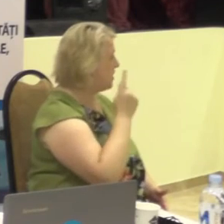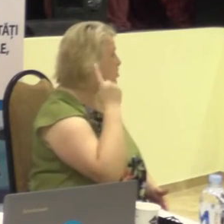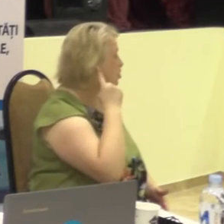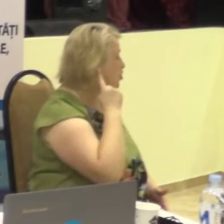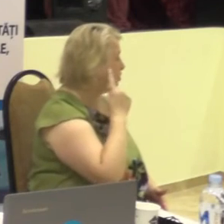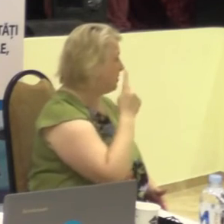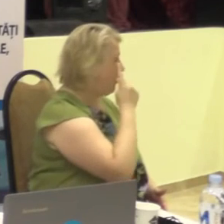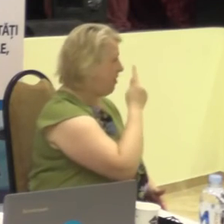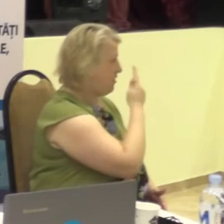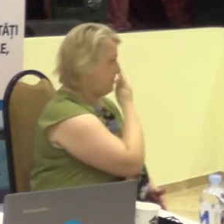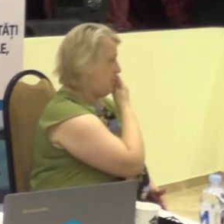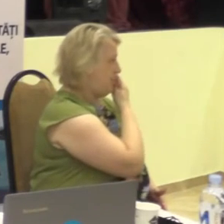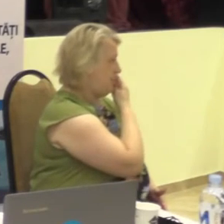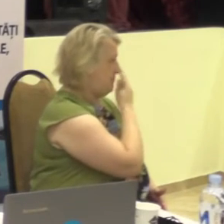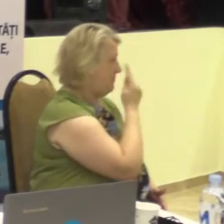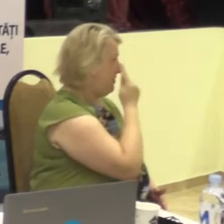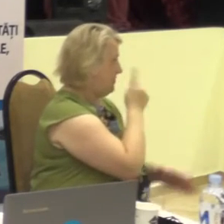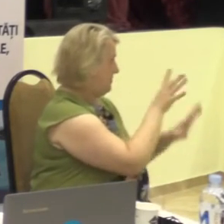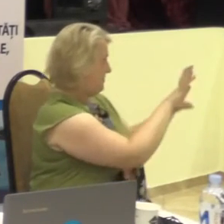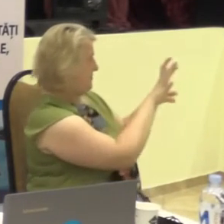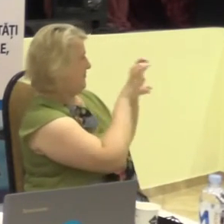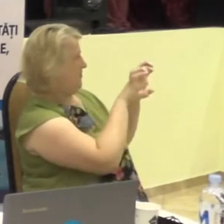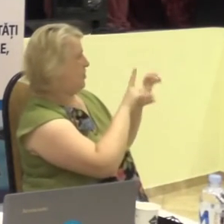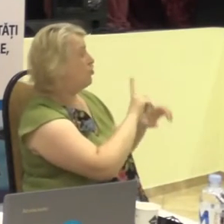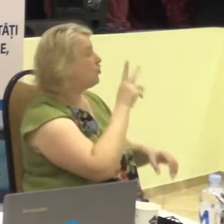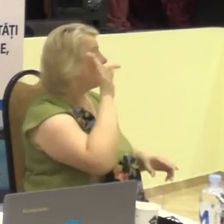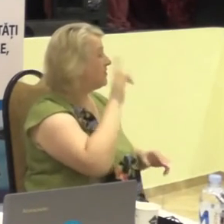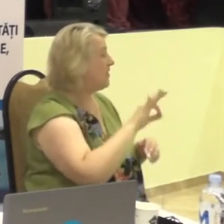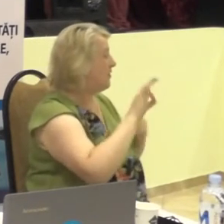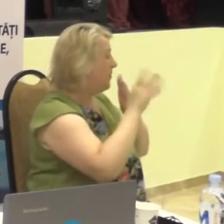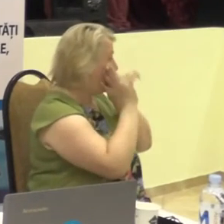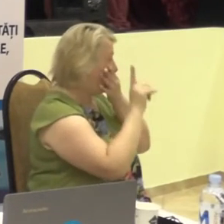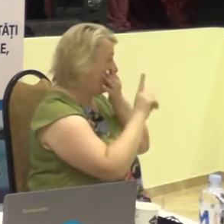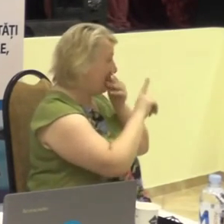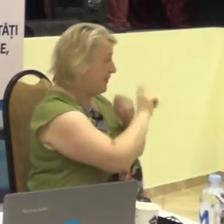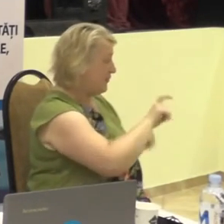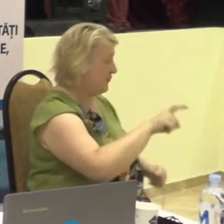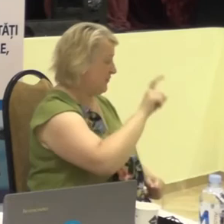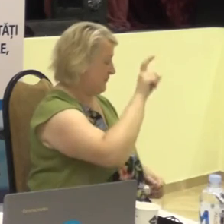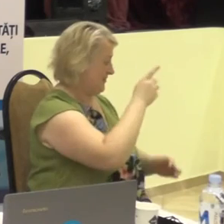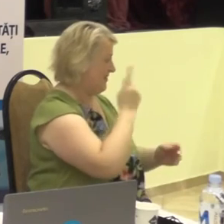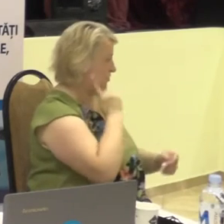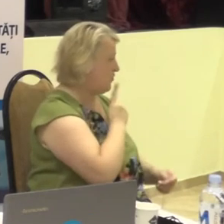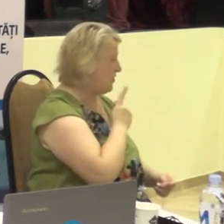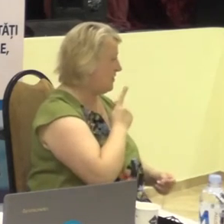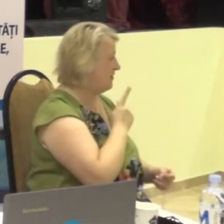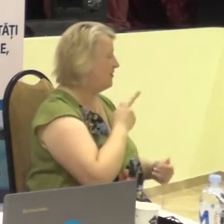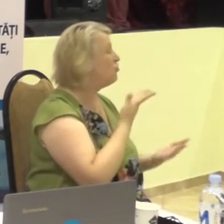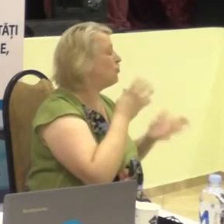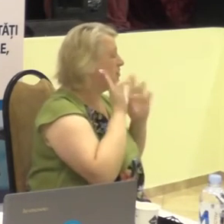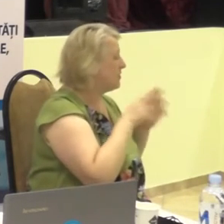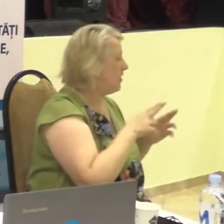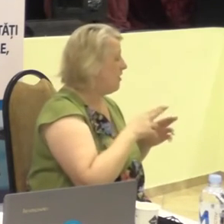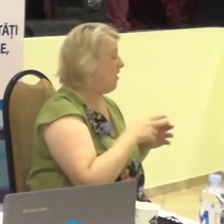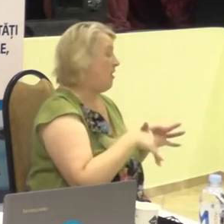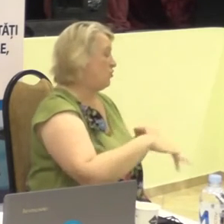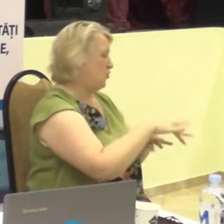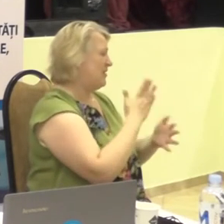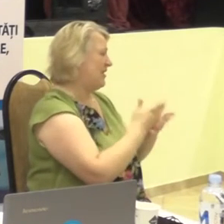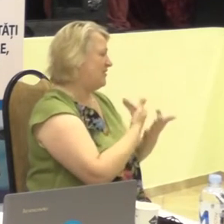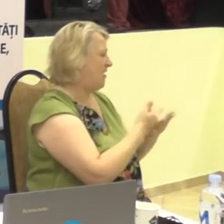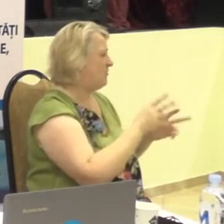Ce ce nu știați despre surzi? În societate sunt diferite mituri,